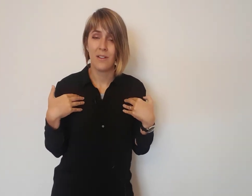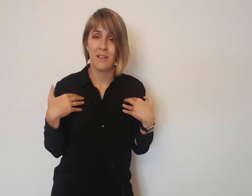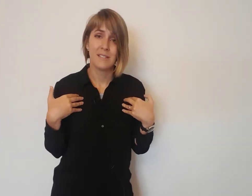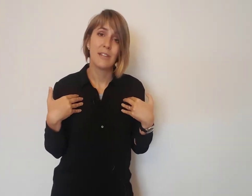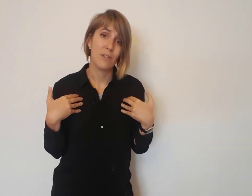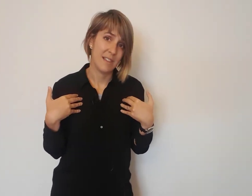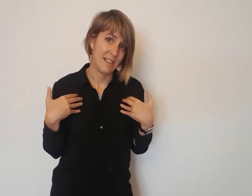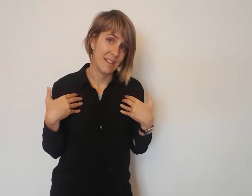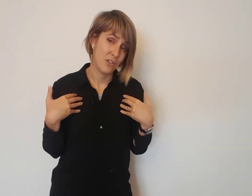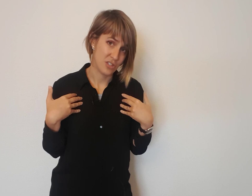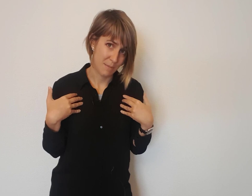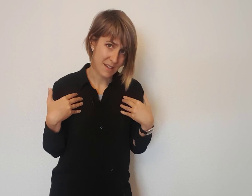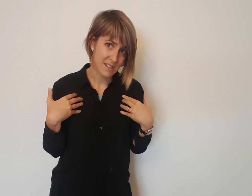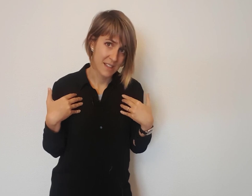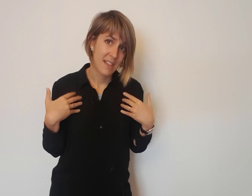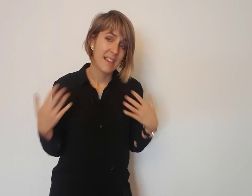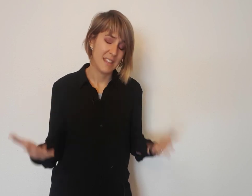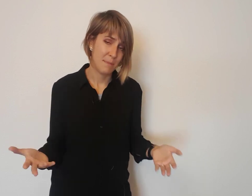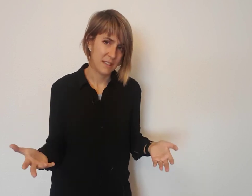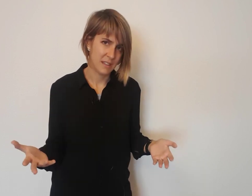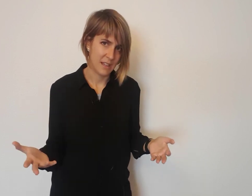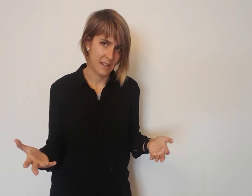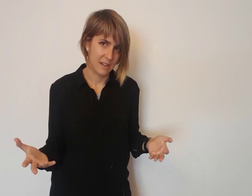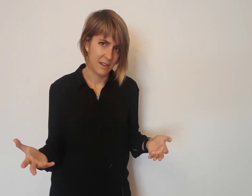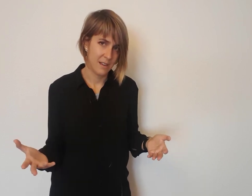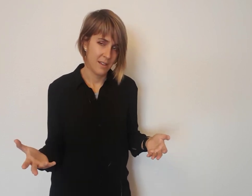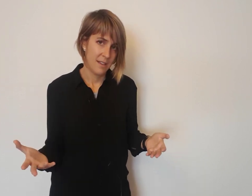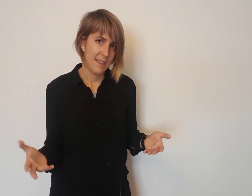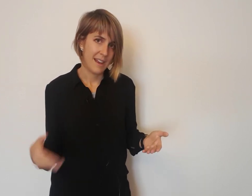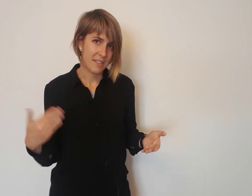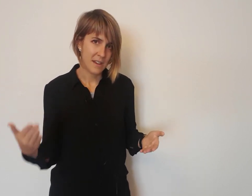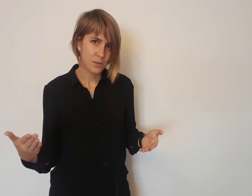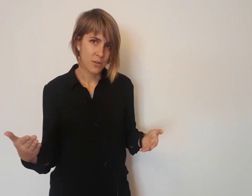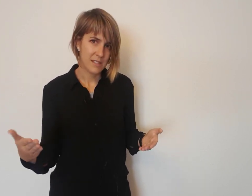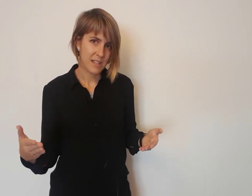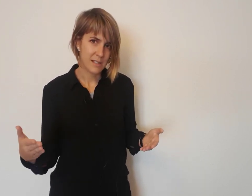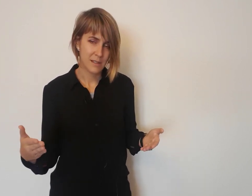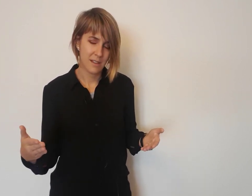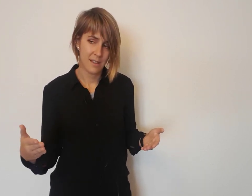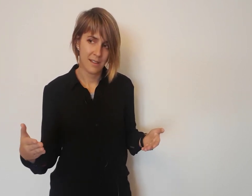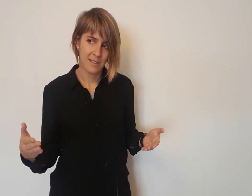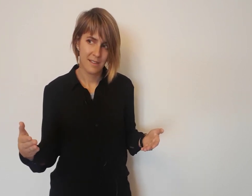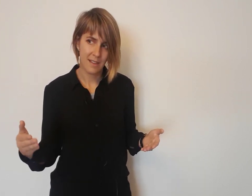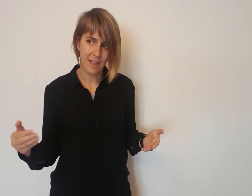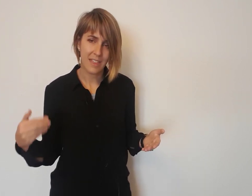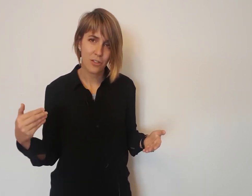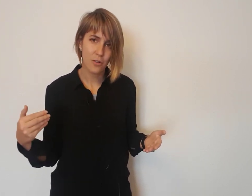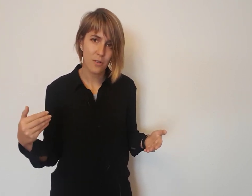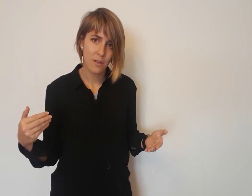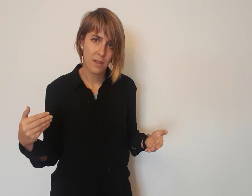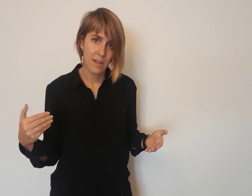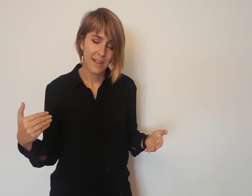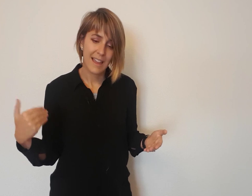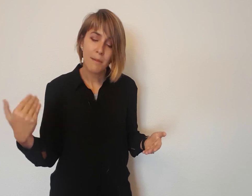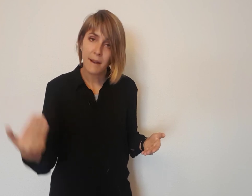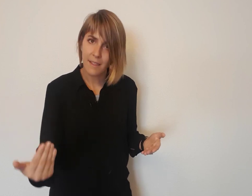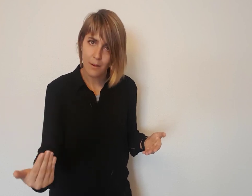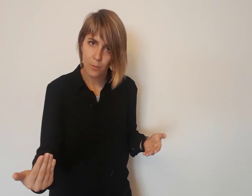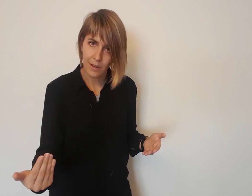sino el de los demás que dependen de él. Y al hacer eso, estás haciendo que él parezca un buen